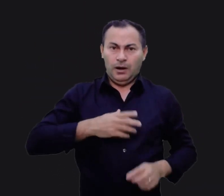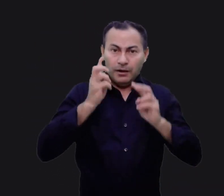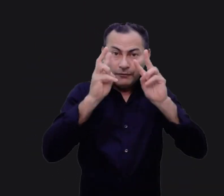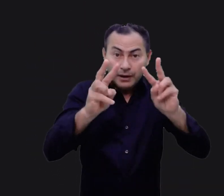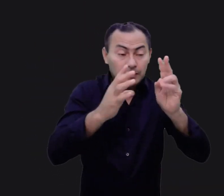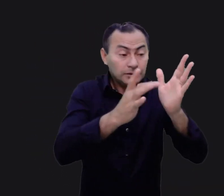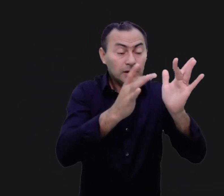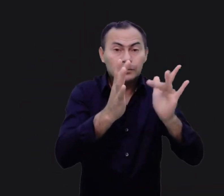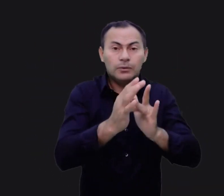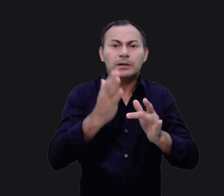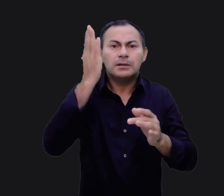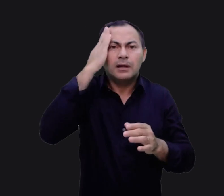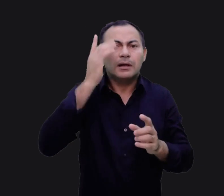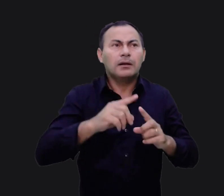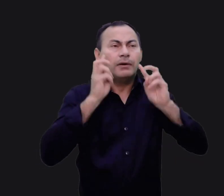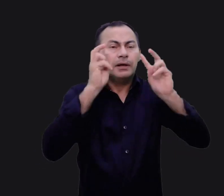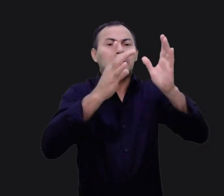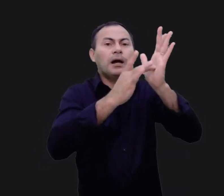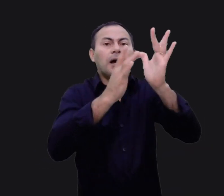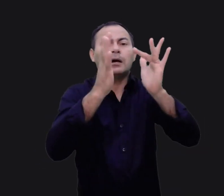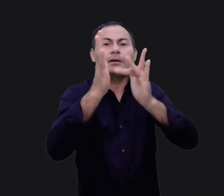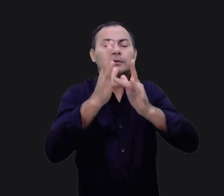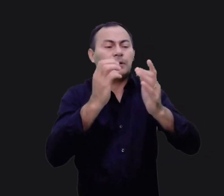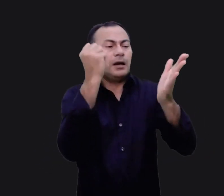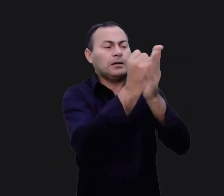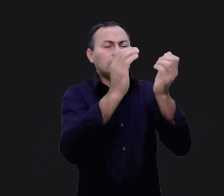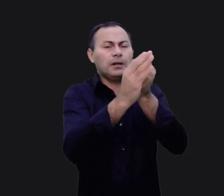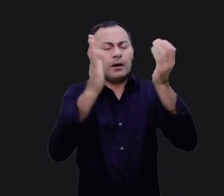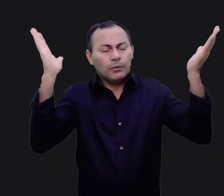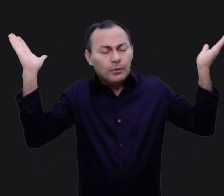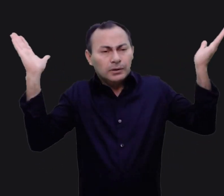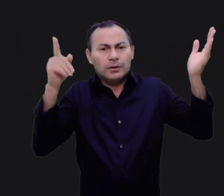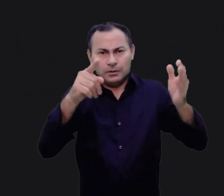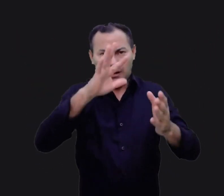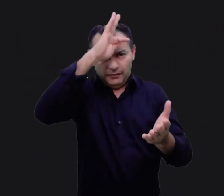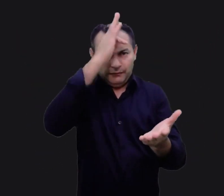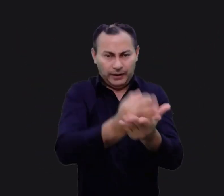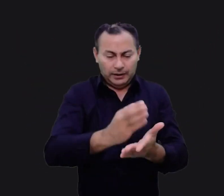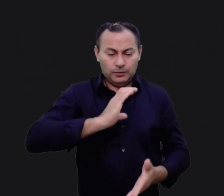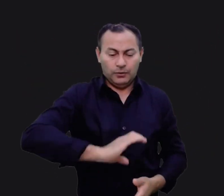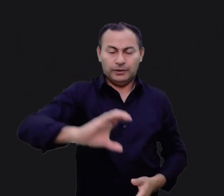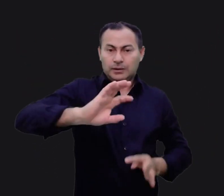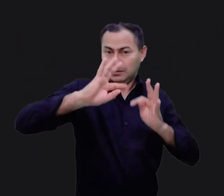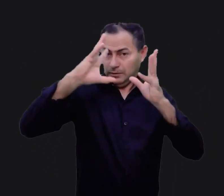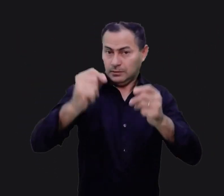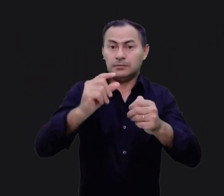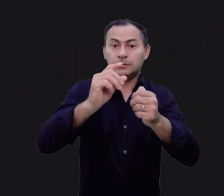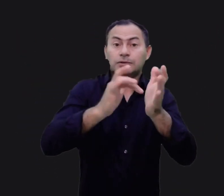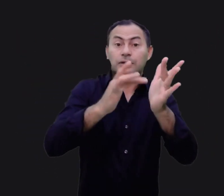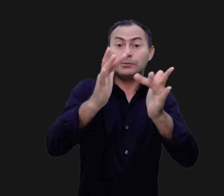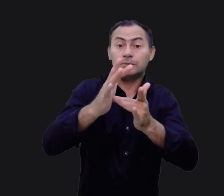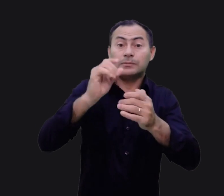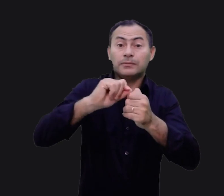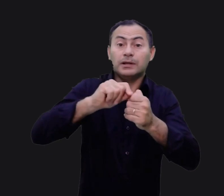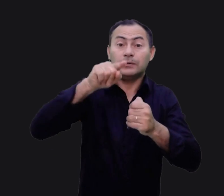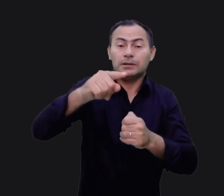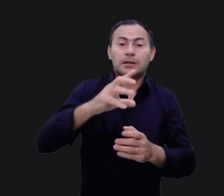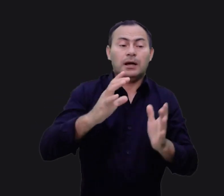já olhou para Jesus Cristo levantado na cruz. Você já colocou a sua fé e confiança em tudo que Jesus fez por você na cruz?